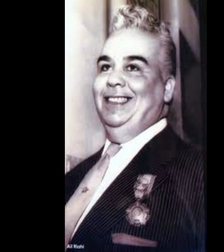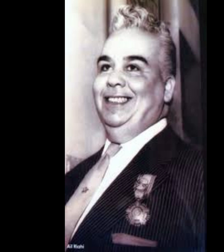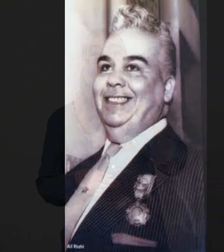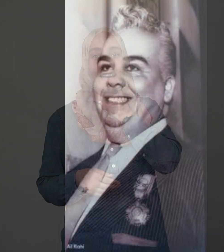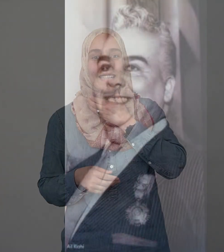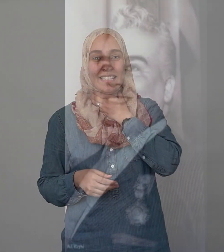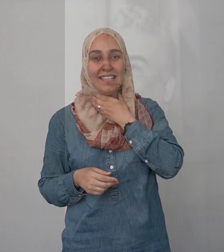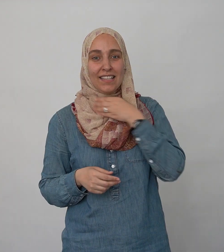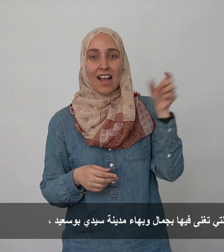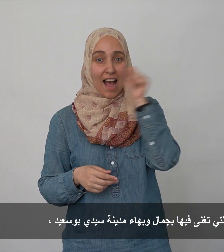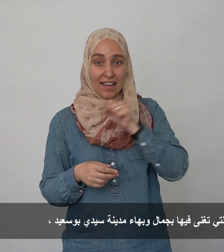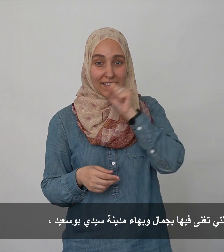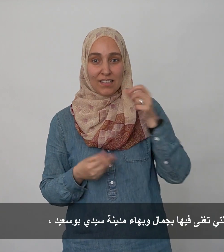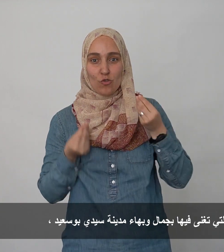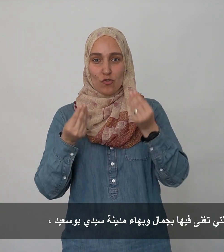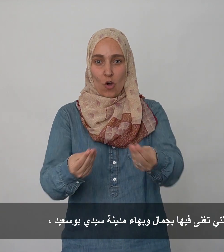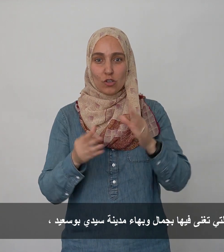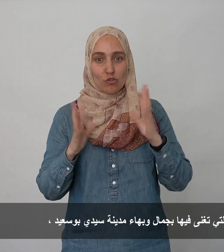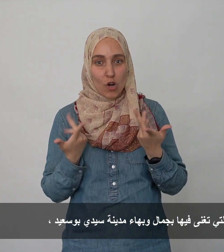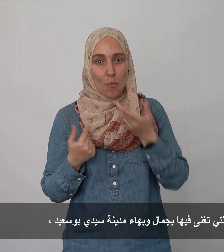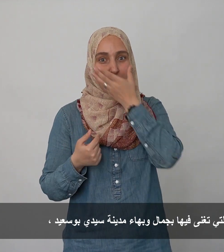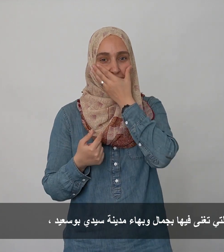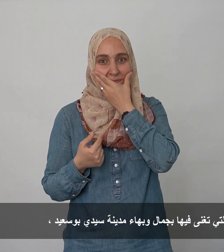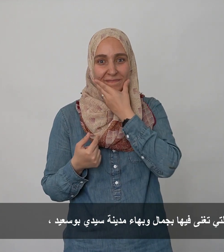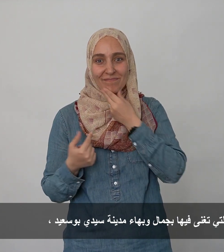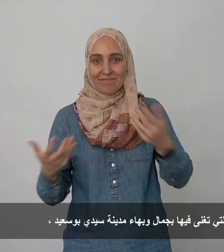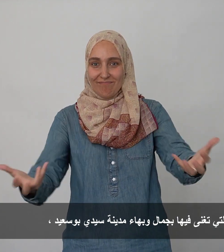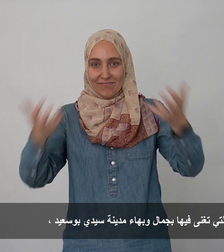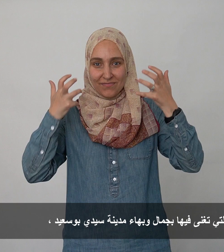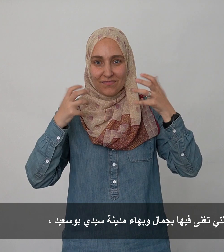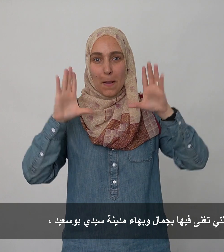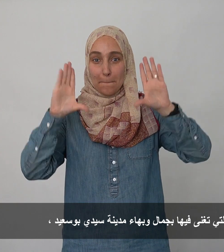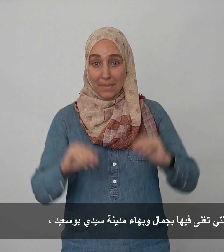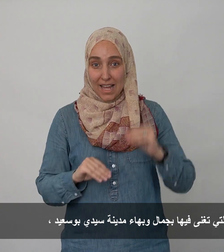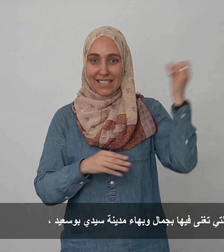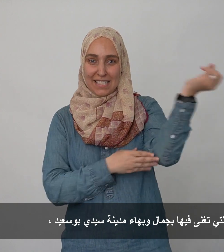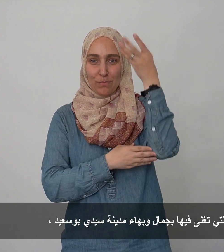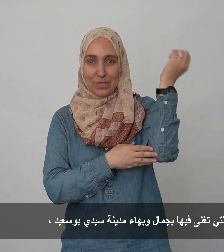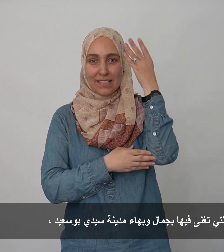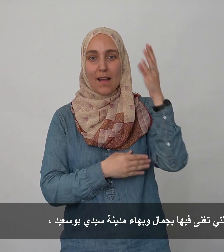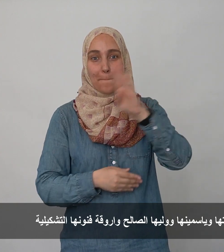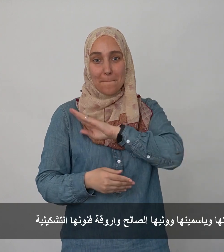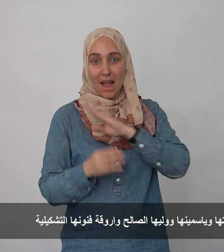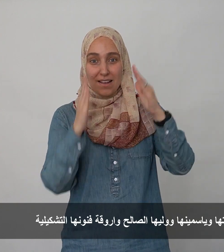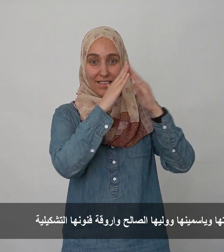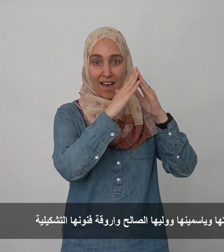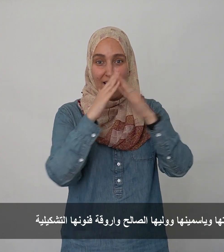فنان التونسي الراحل علي الرياحي التي تغنى فيها بجمالي وبهاء مدينة سيدي بوسعيد